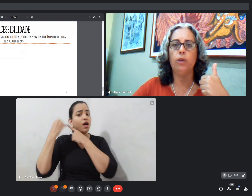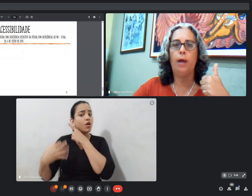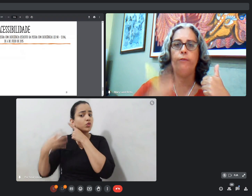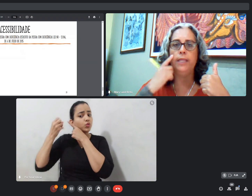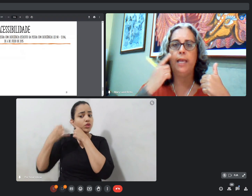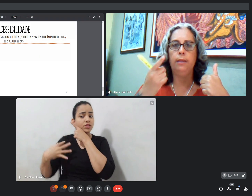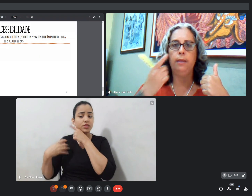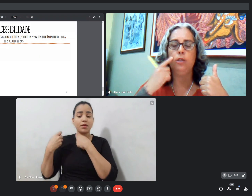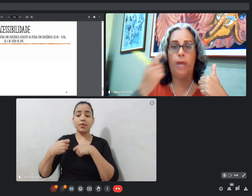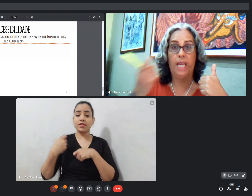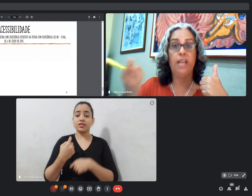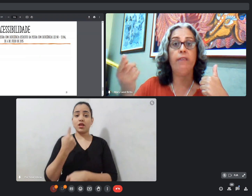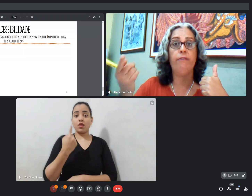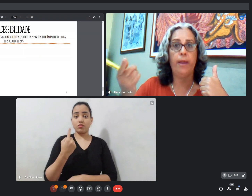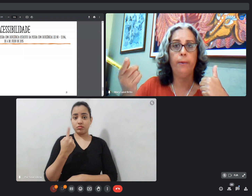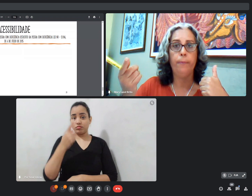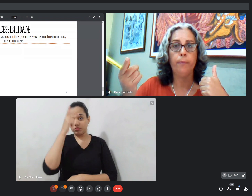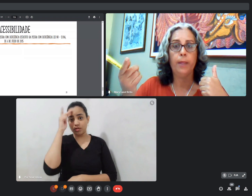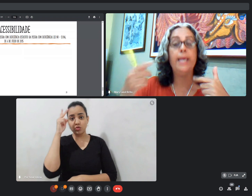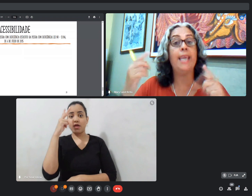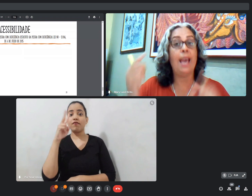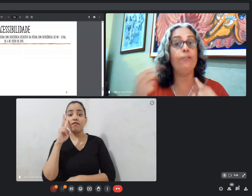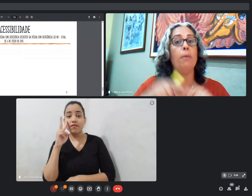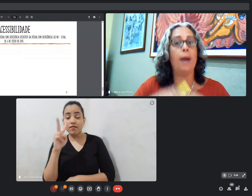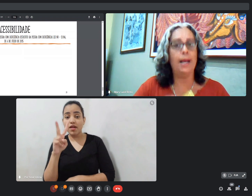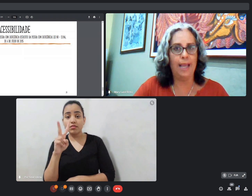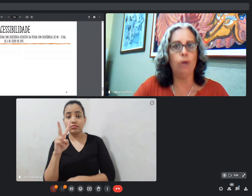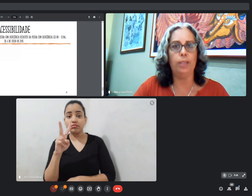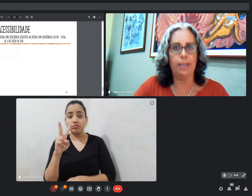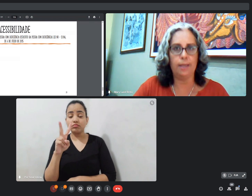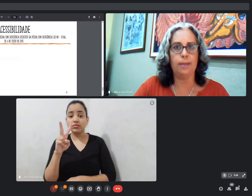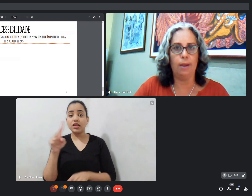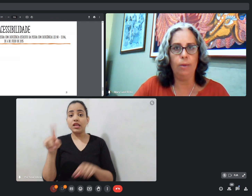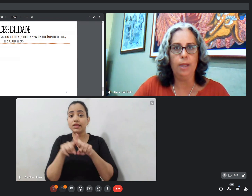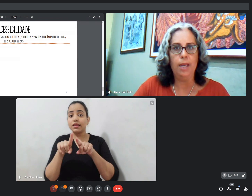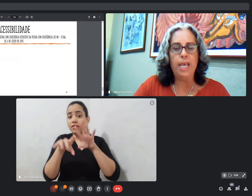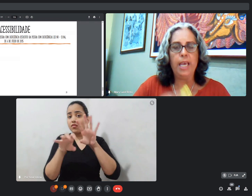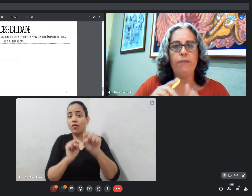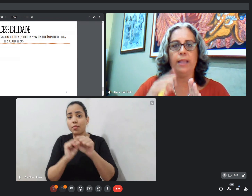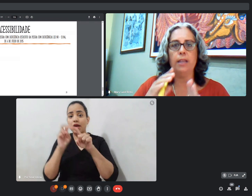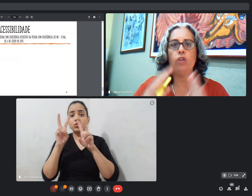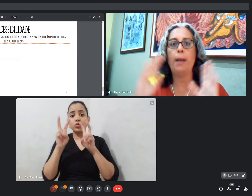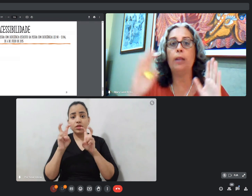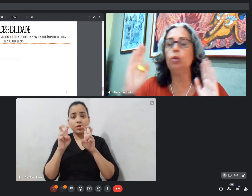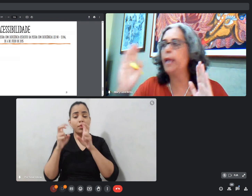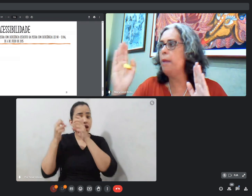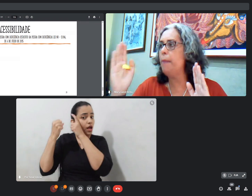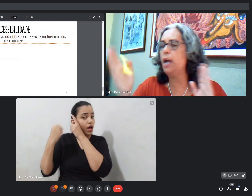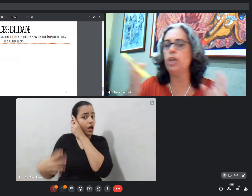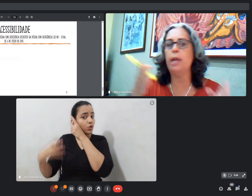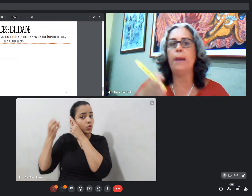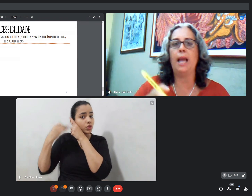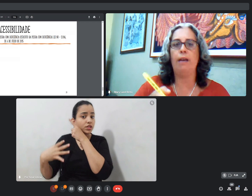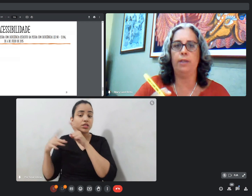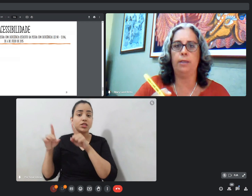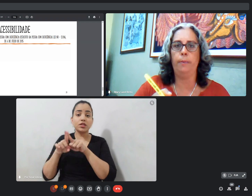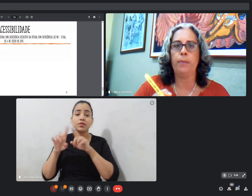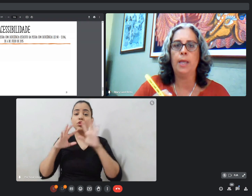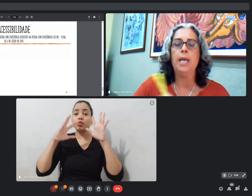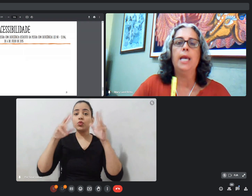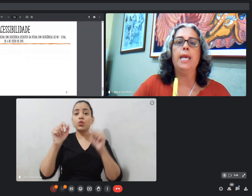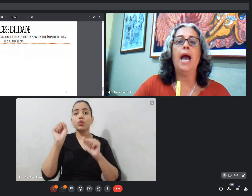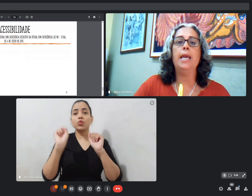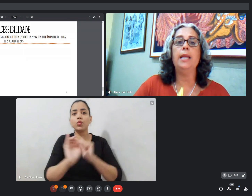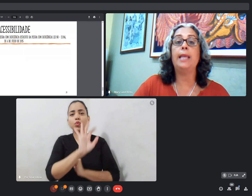profissional vidente, isso é, aquele que vê, e que é formado em audiodescrição, e que vai transformar tudo que é imagem em falácias.